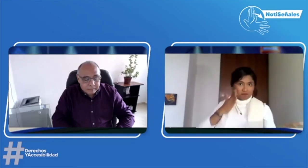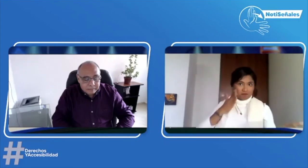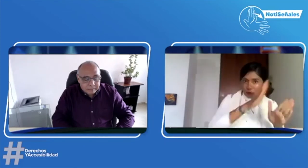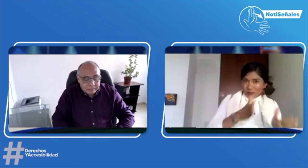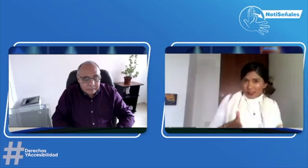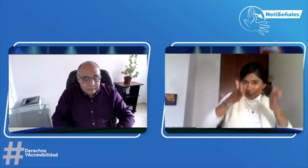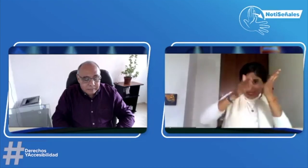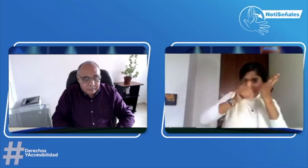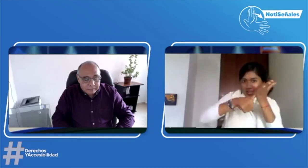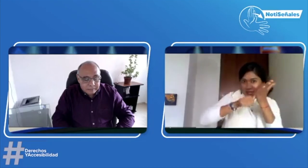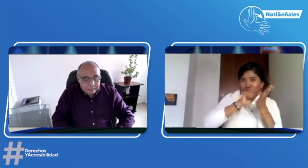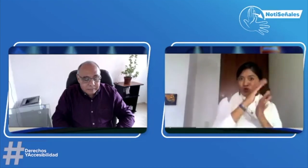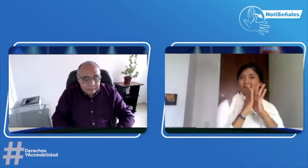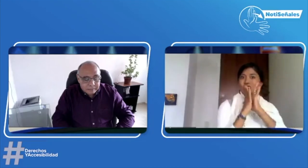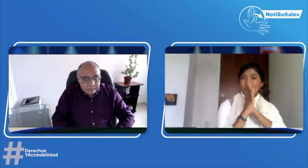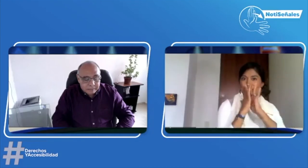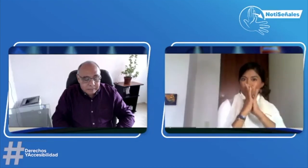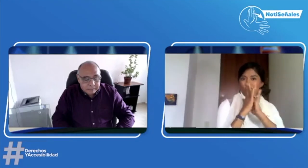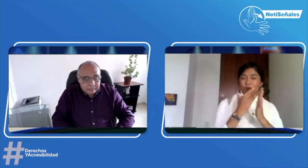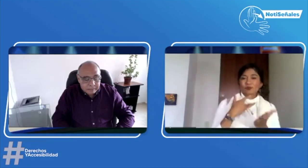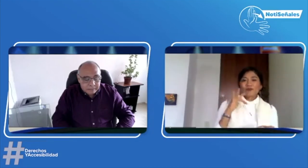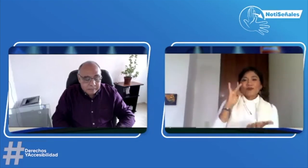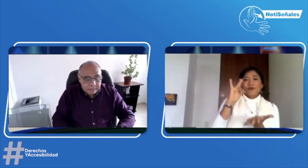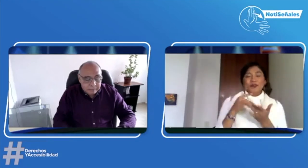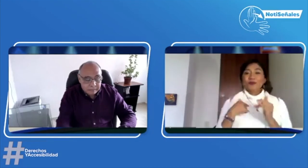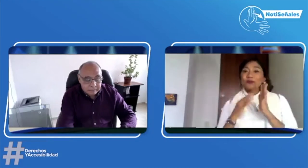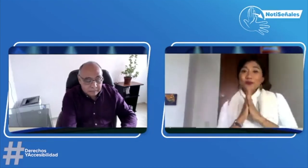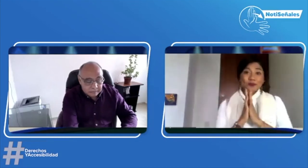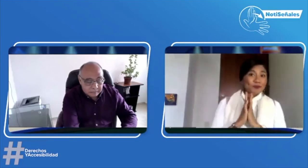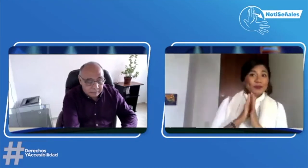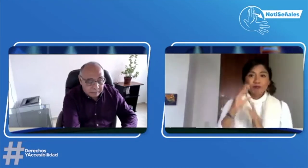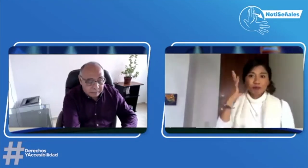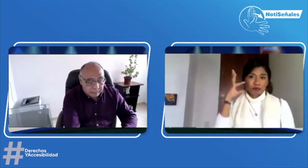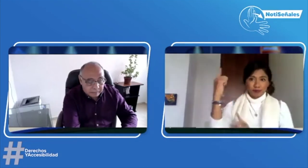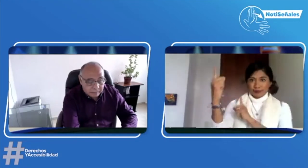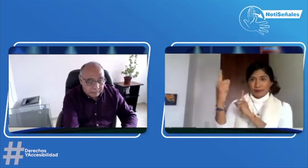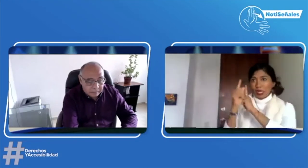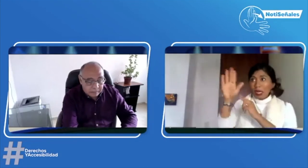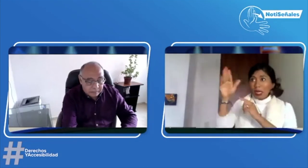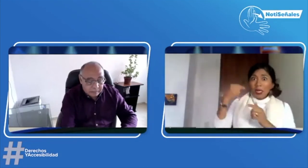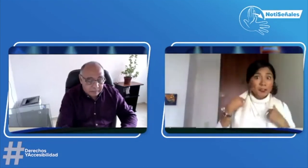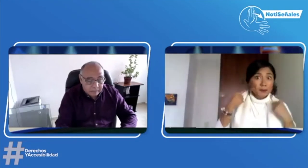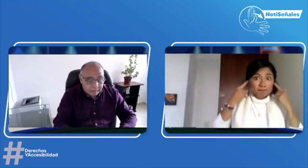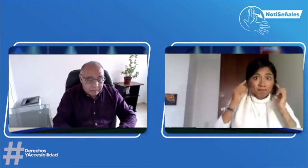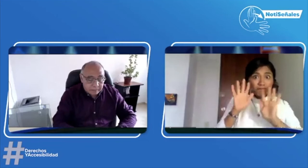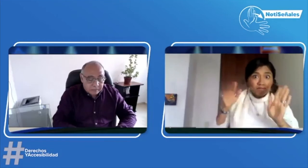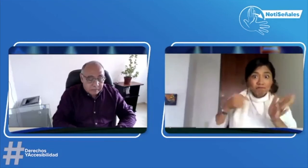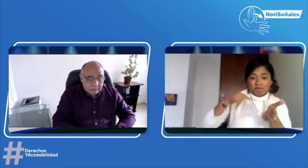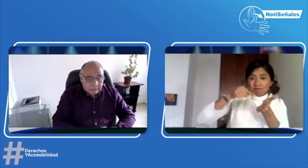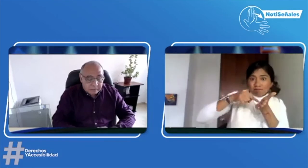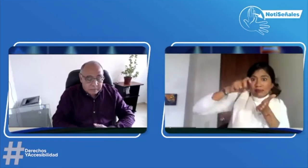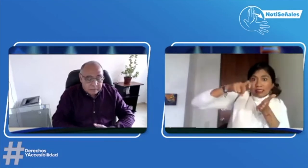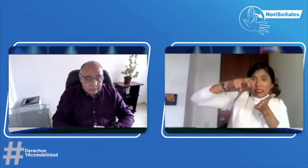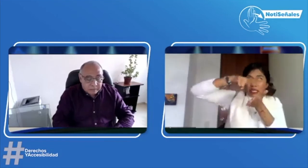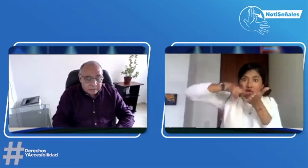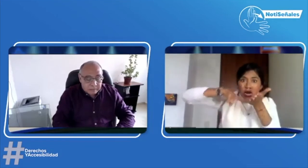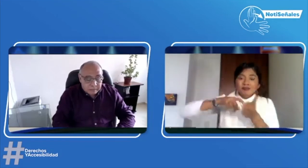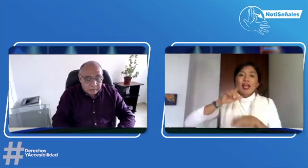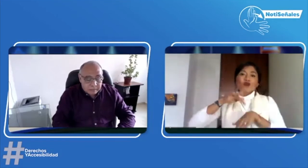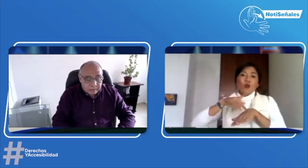Ayer, pues, yo estuve en la registraduría en el centro, en el edificio del centro. Me atendió una persona oyente. Yo le dije que era